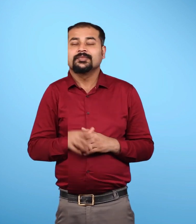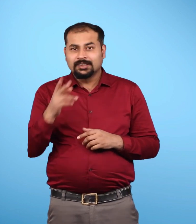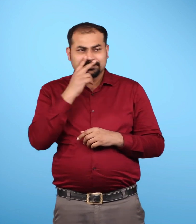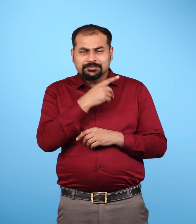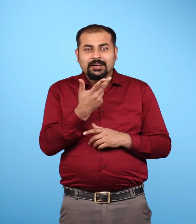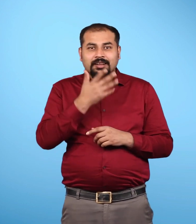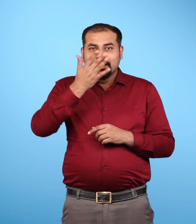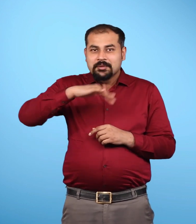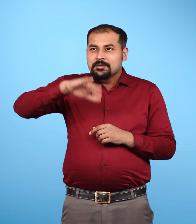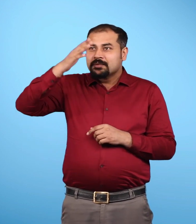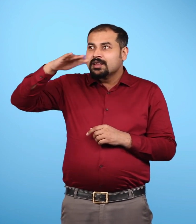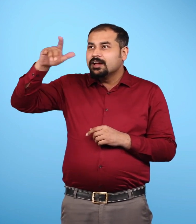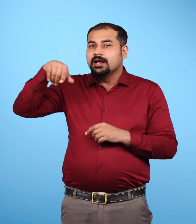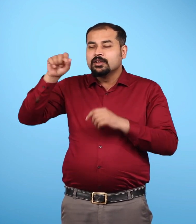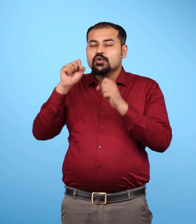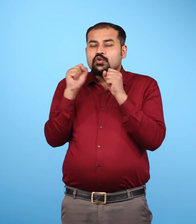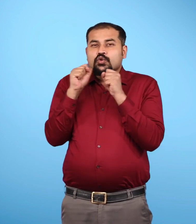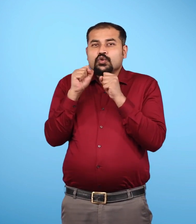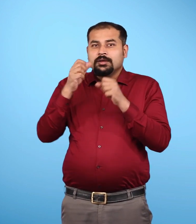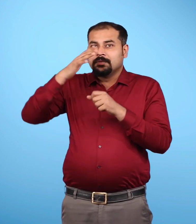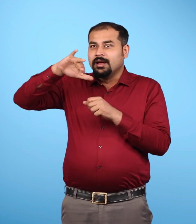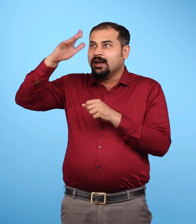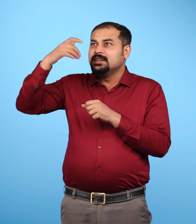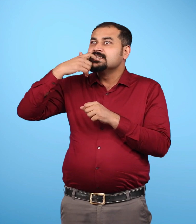पहाणों पर गिरी हुई बर्फ पिघल कर पानी बनती है